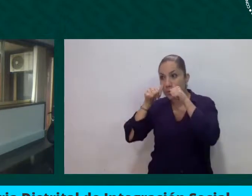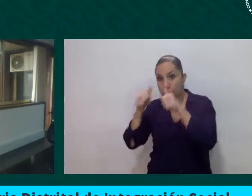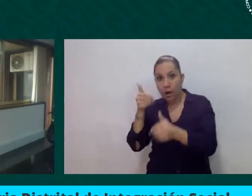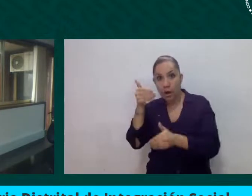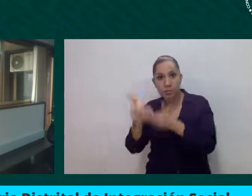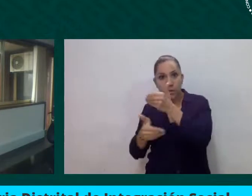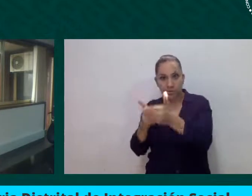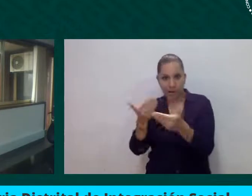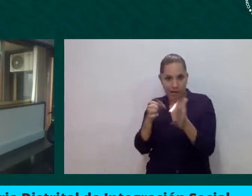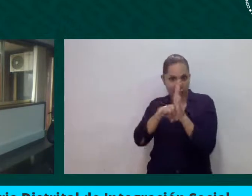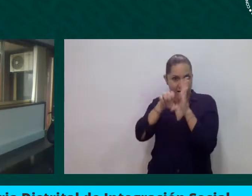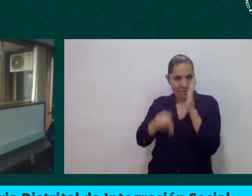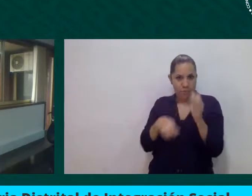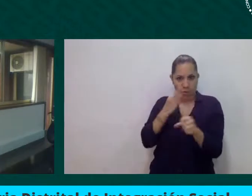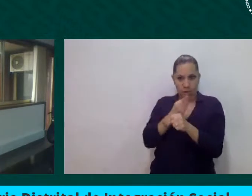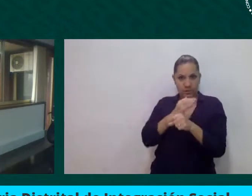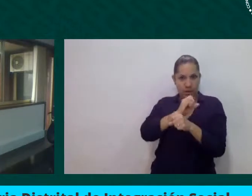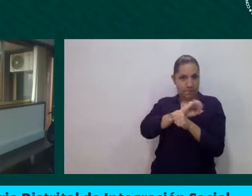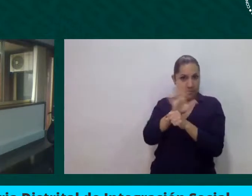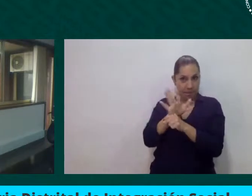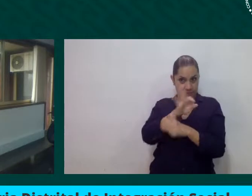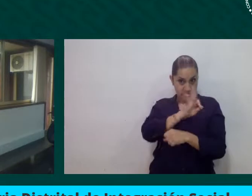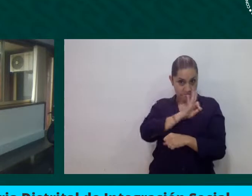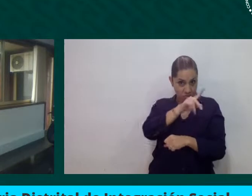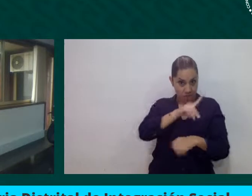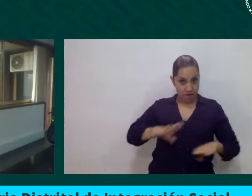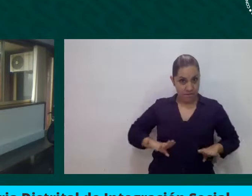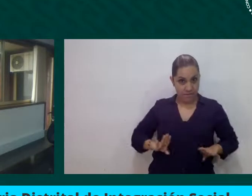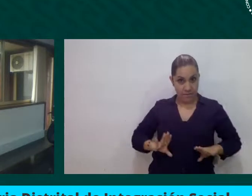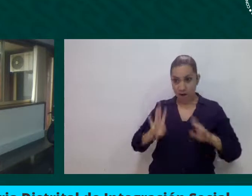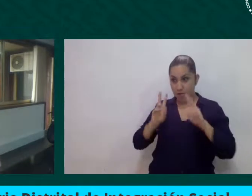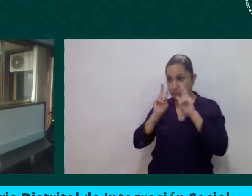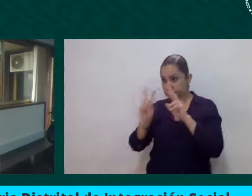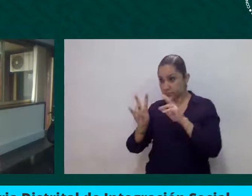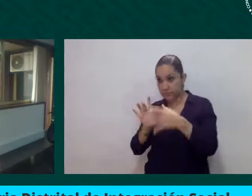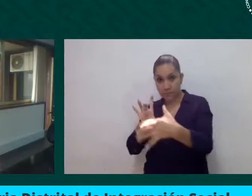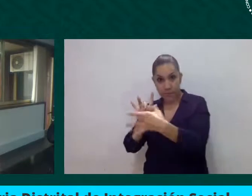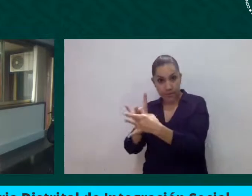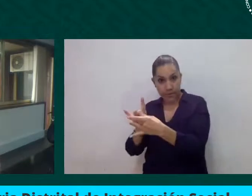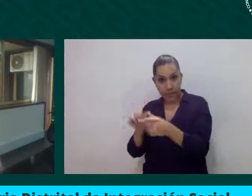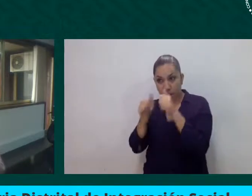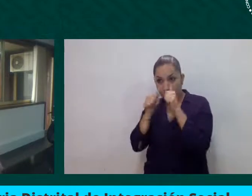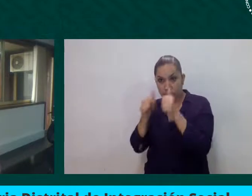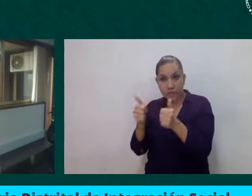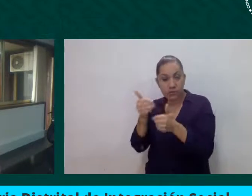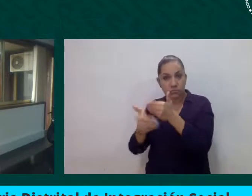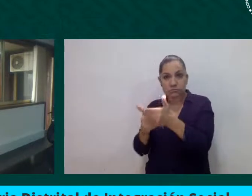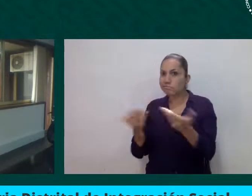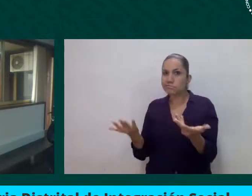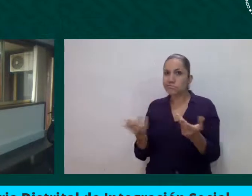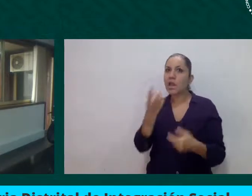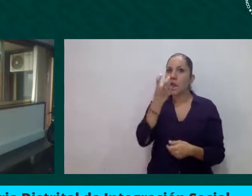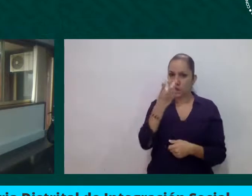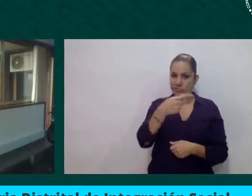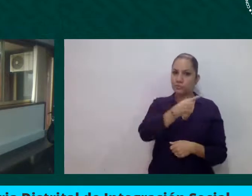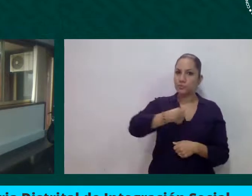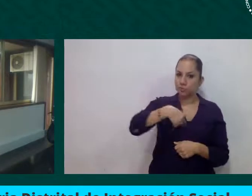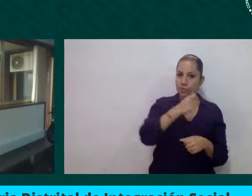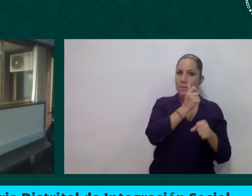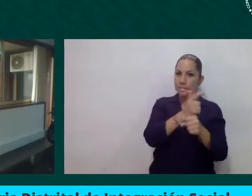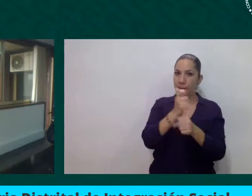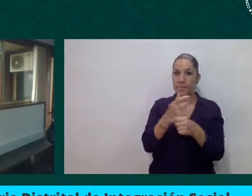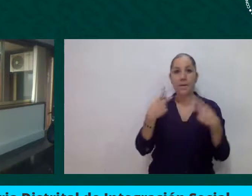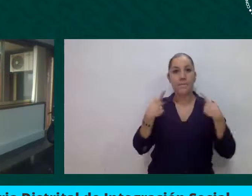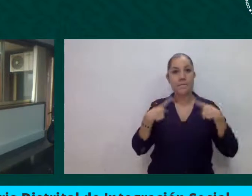dimos cuenta pues que los vendedores informales, muchos de ellos migrantes también, sostenían su propia situación